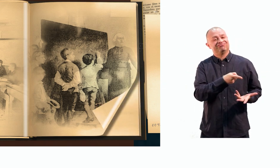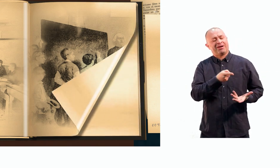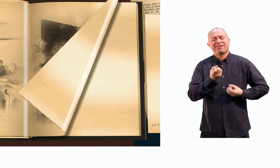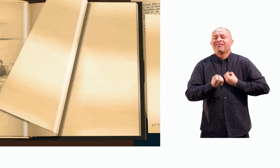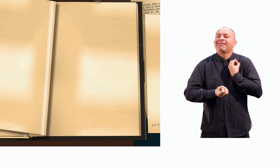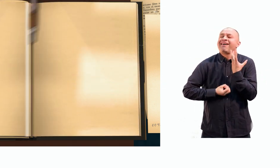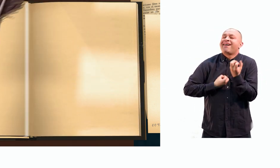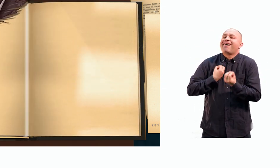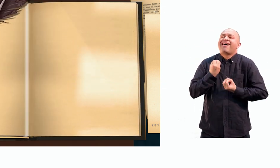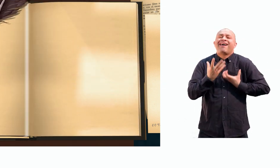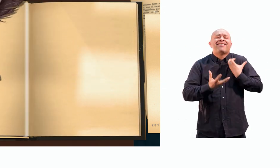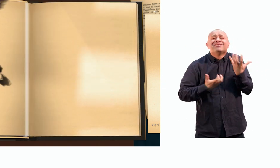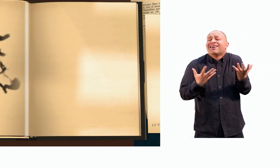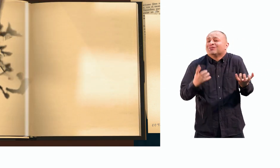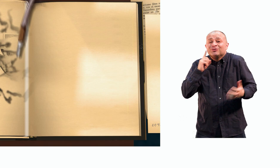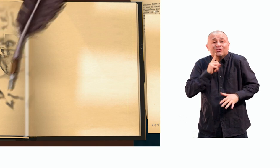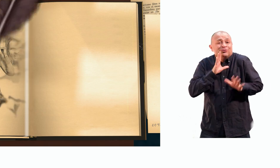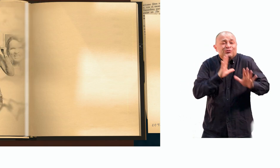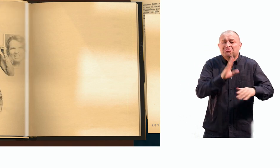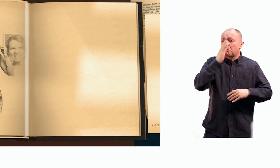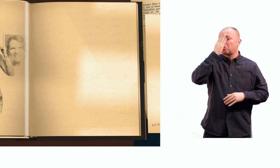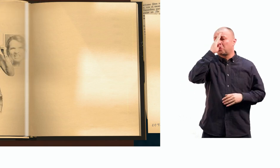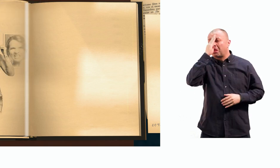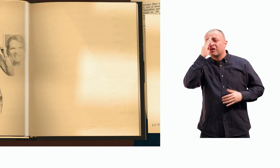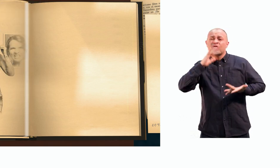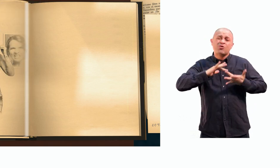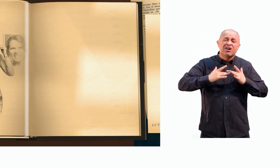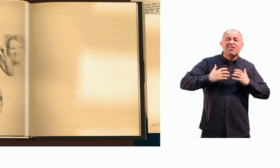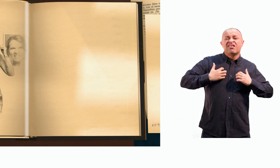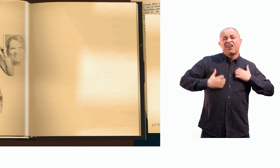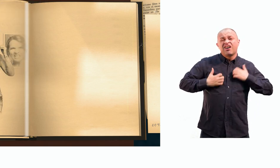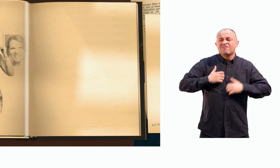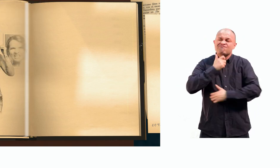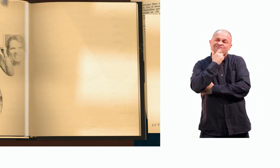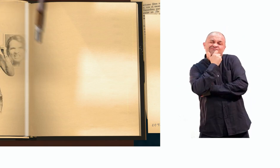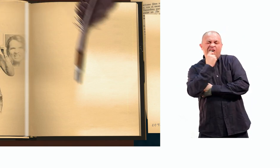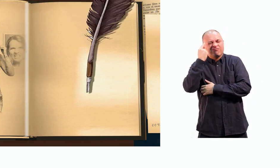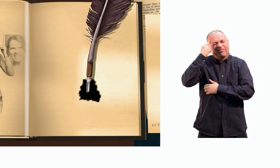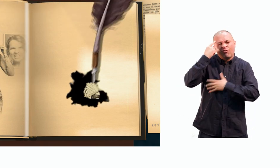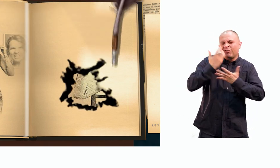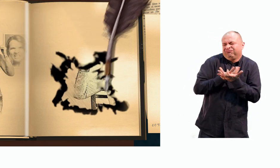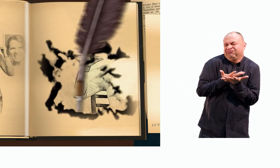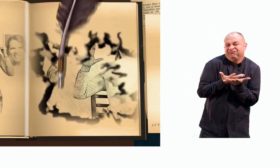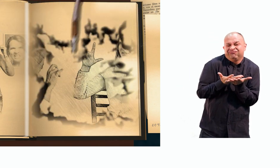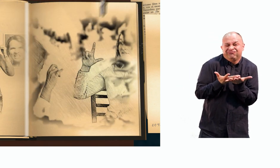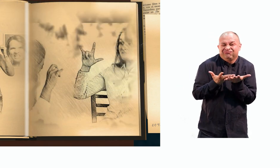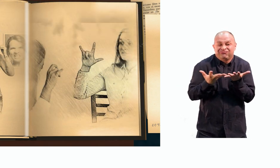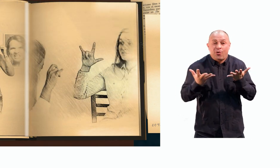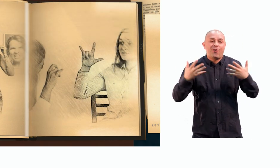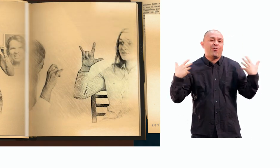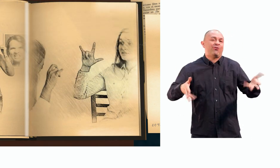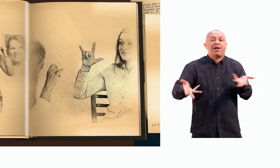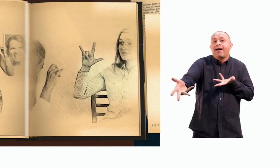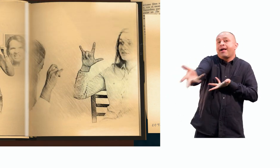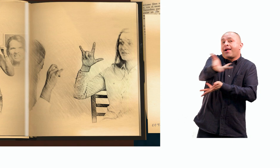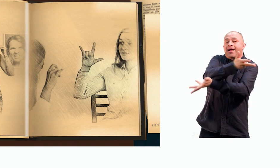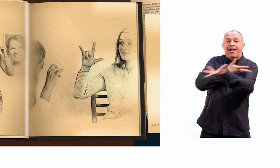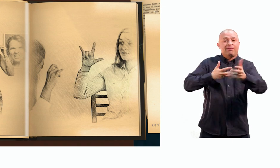expresan sus necesidades, deseos, dudas, dolores, y no cometen errores cuando otros se